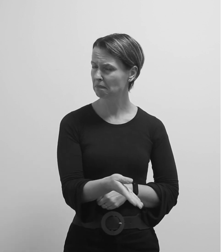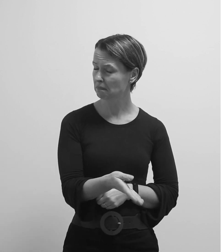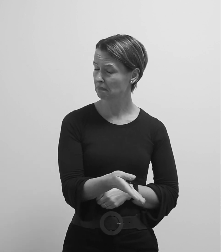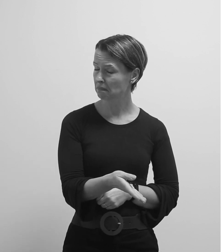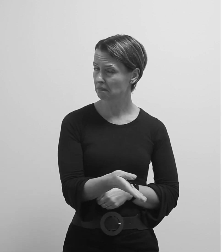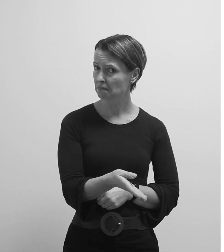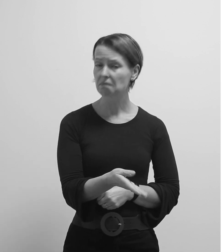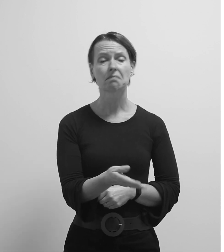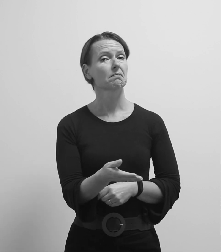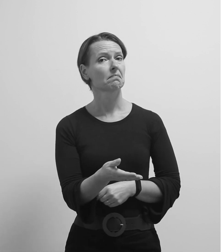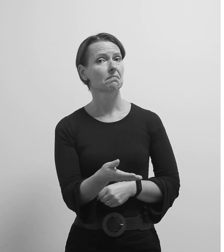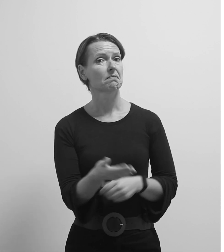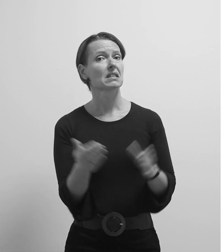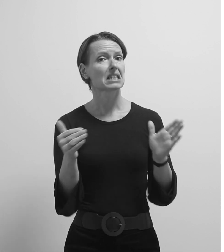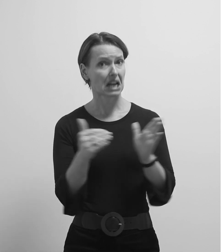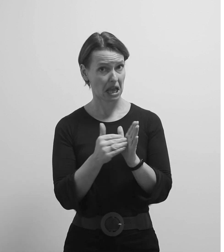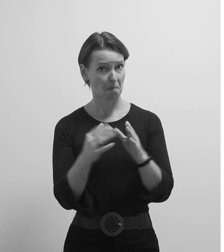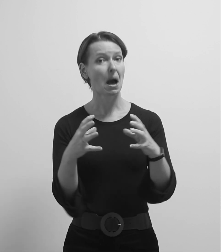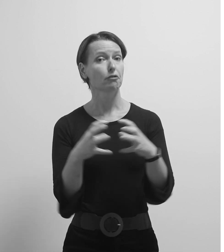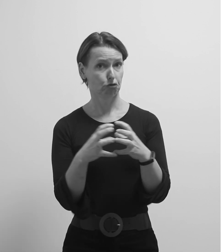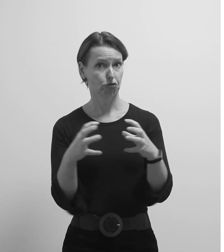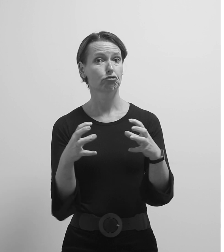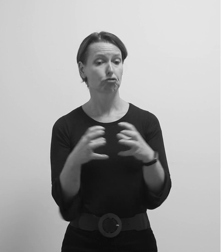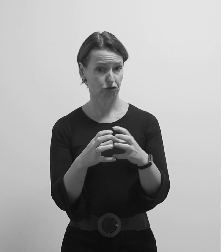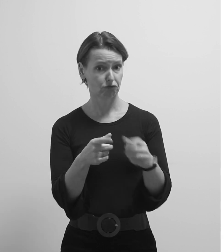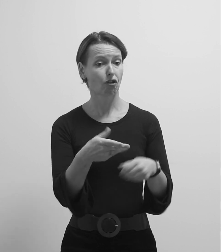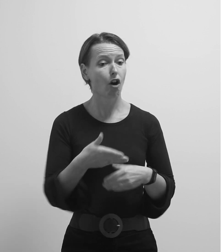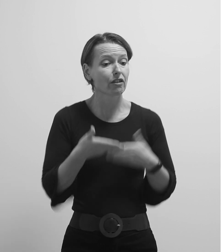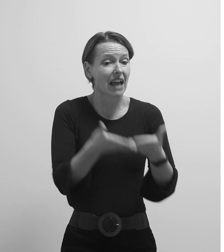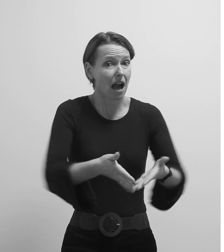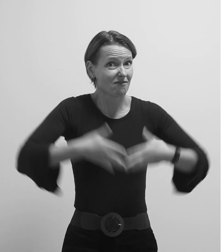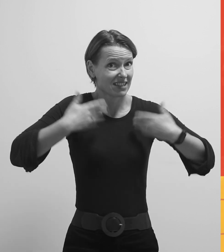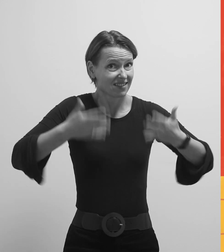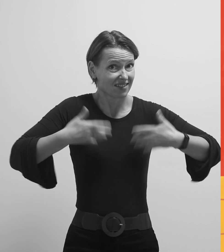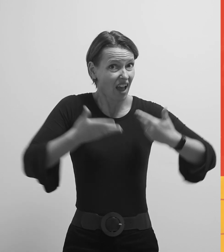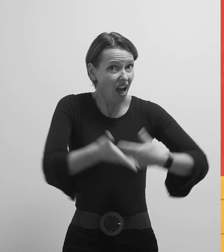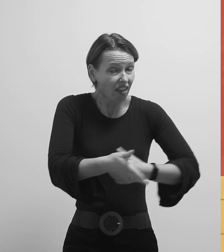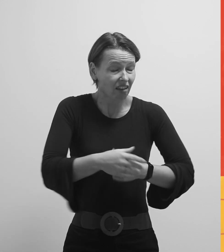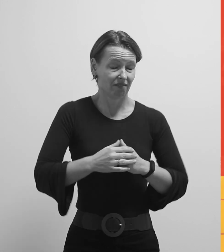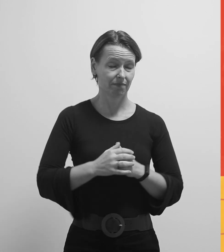Možda bi ga malo društva moglo razvedriti.